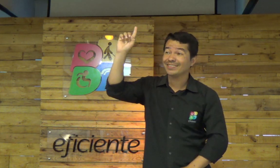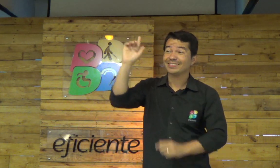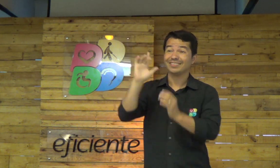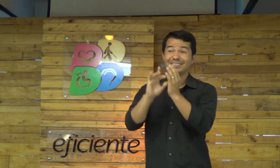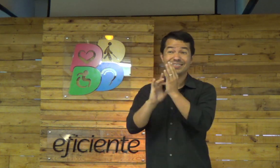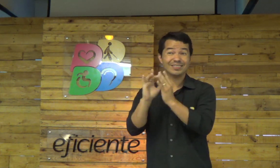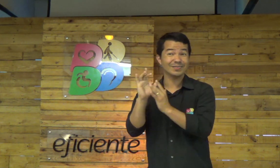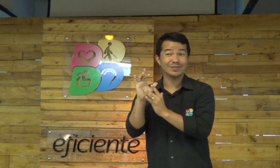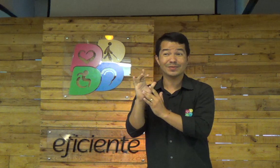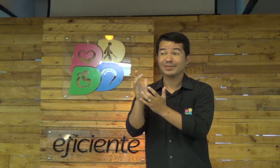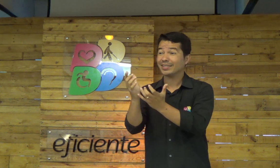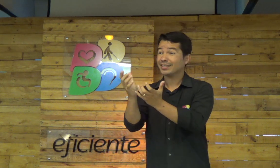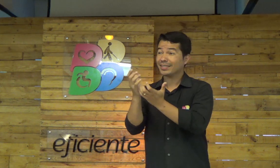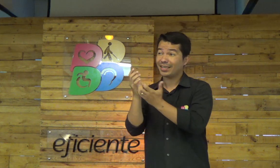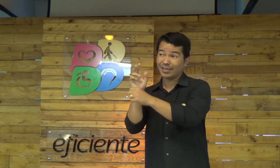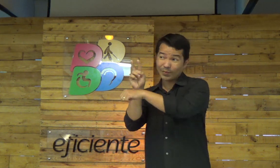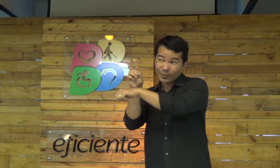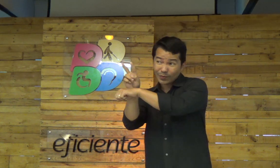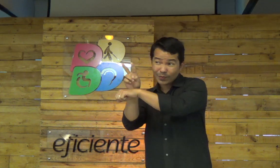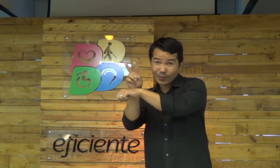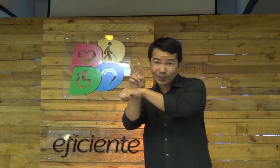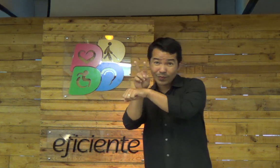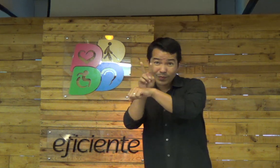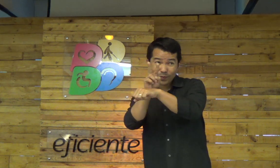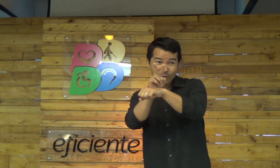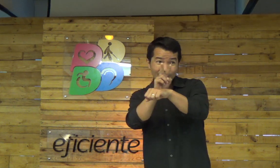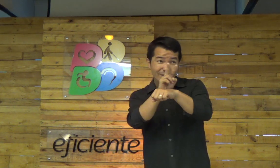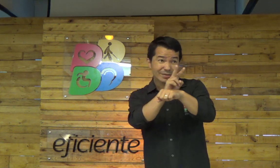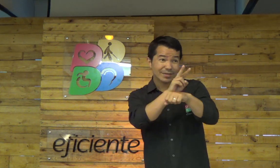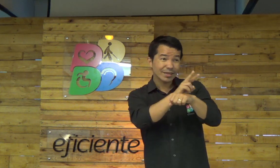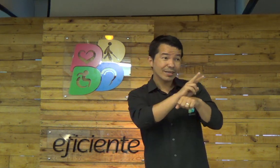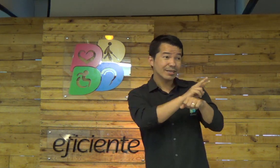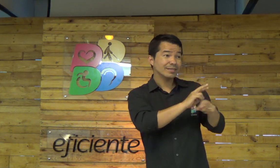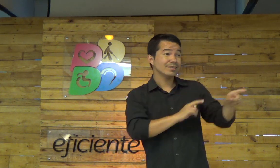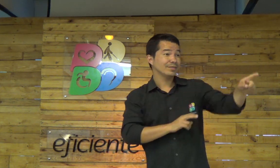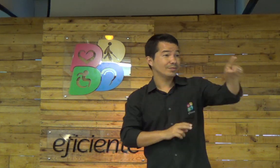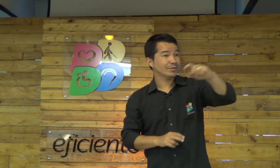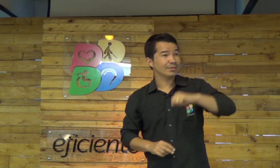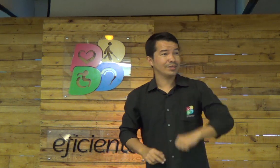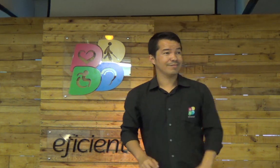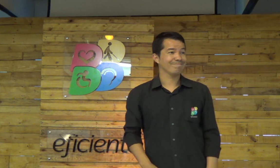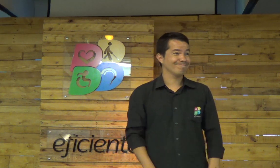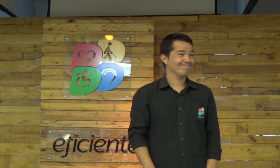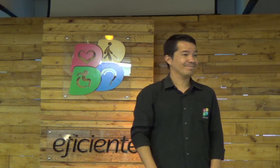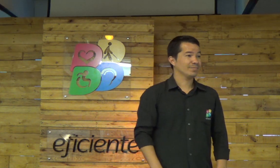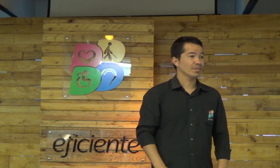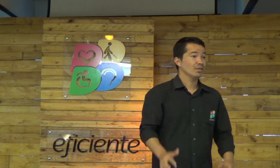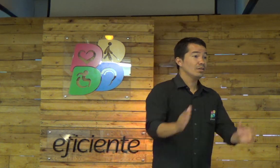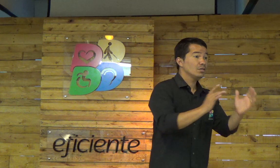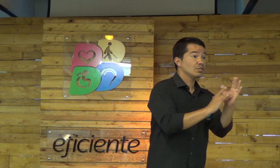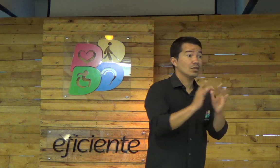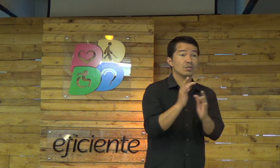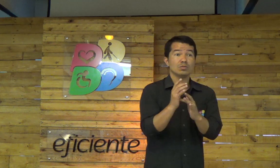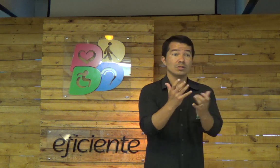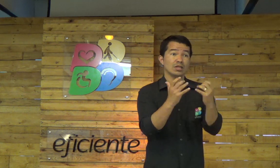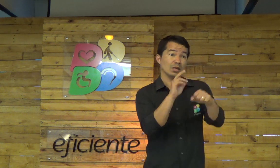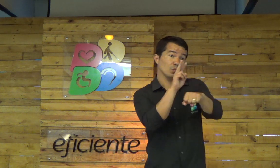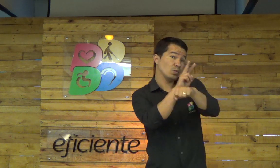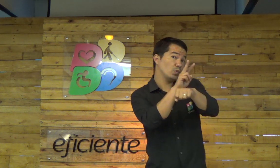Mas Deus, Jesus, Ele quer cuidar, cuidar da sua vida. Jesus, Ele